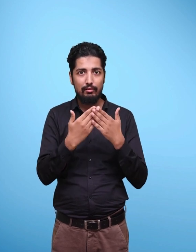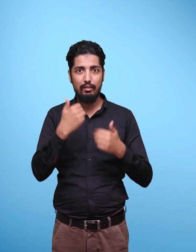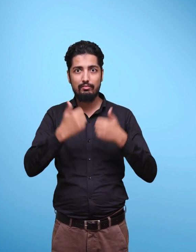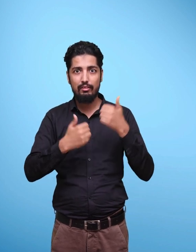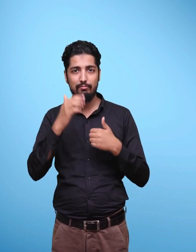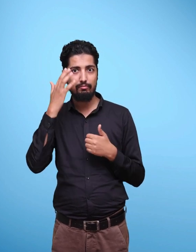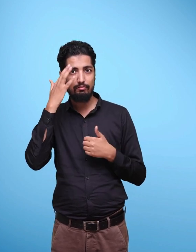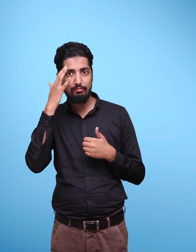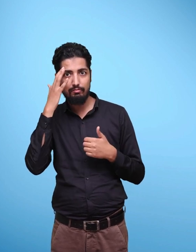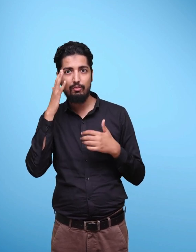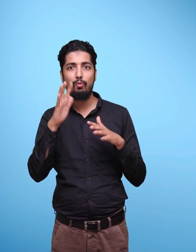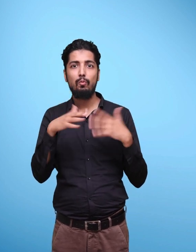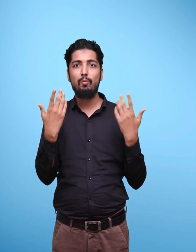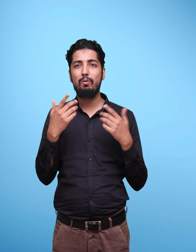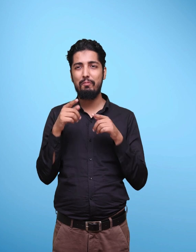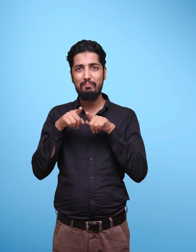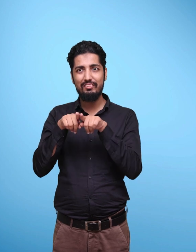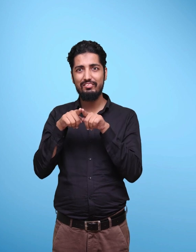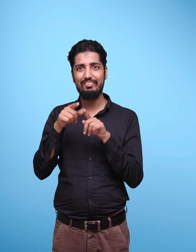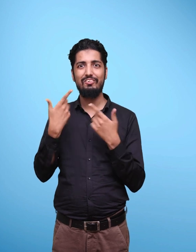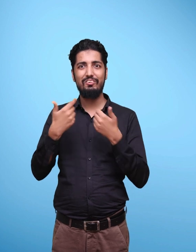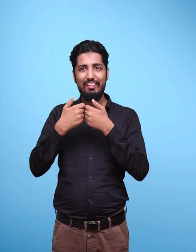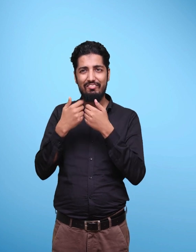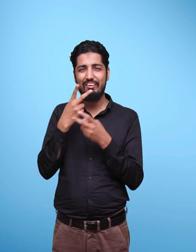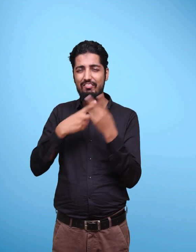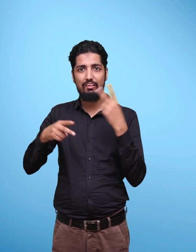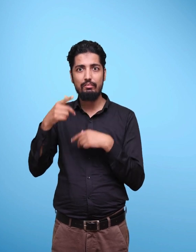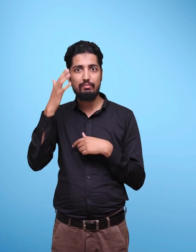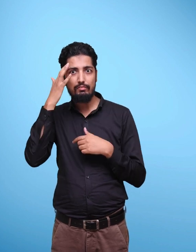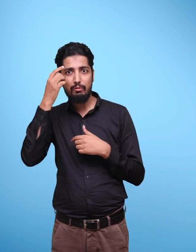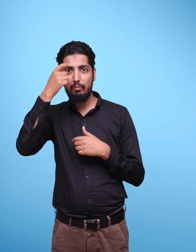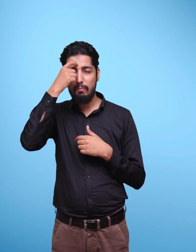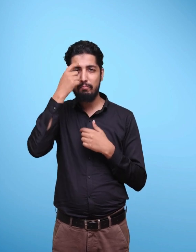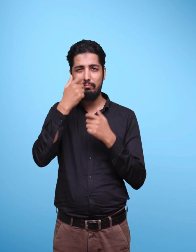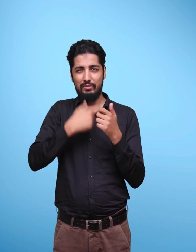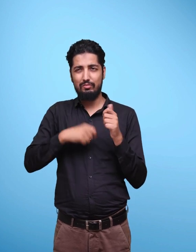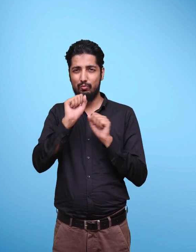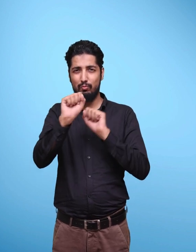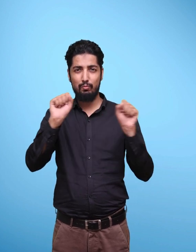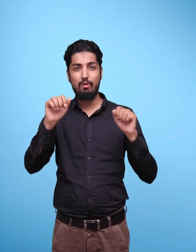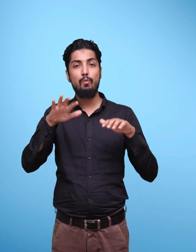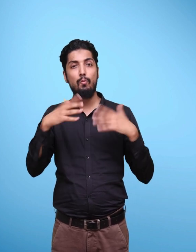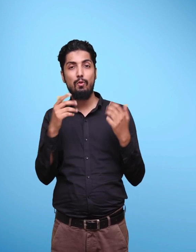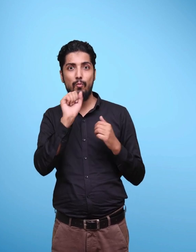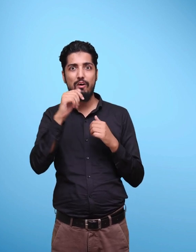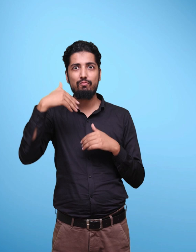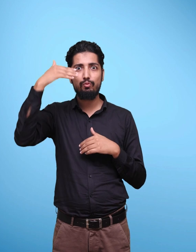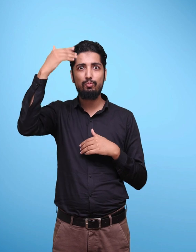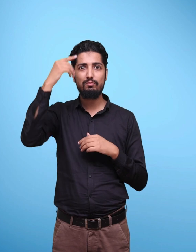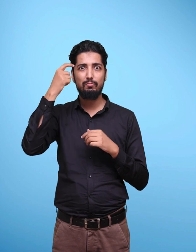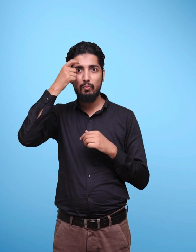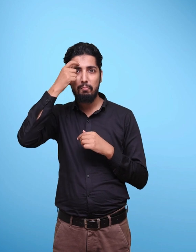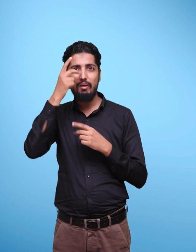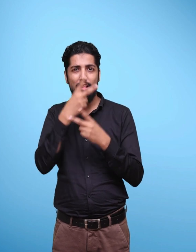studies and exams, personal relationships, career concerns, peer pressure, seek support of